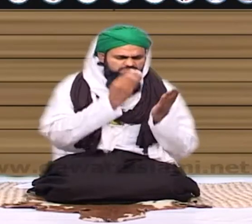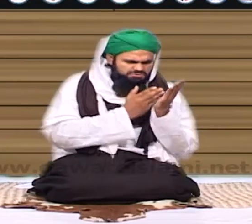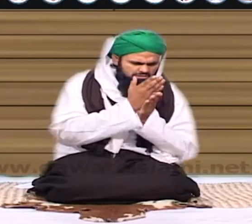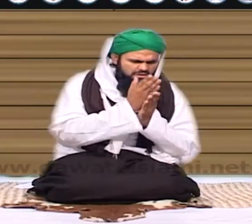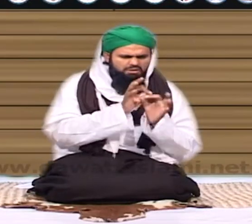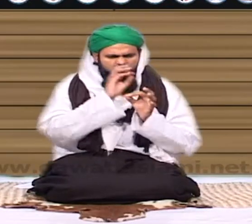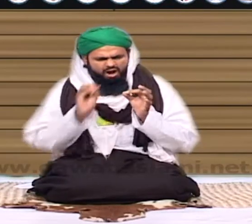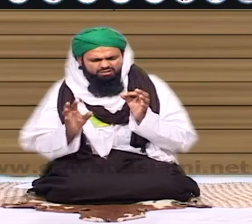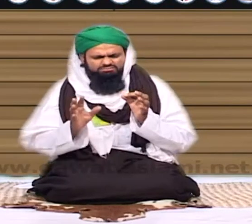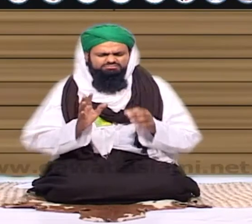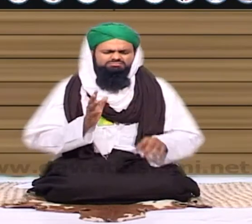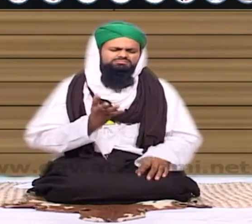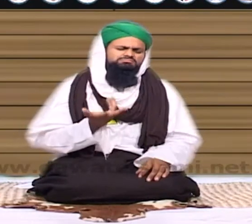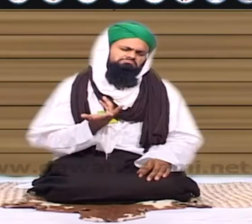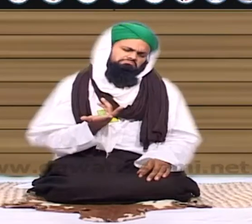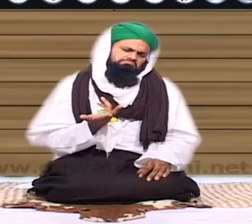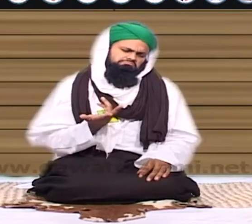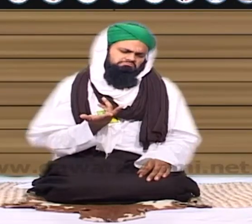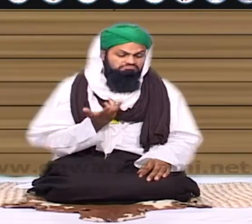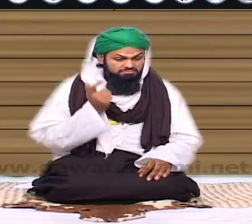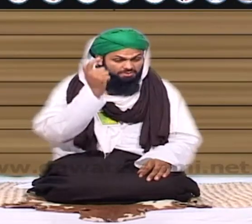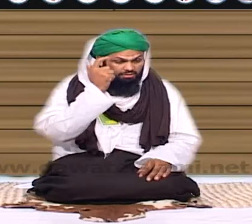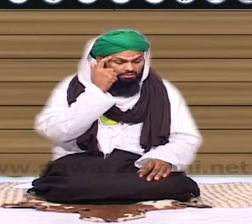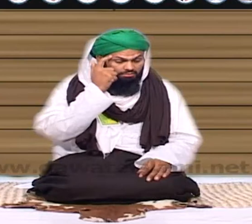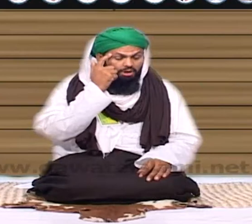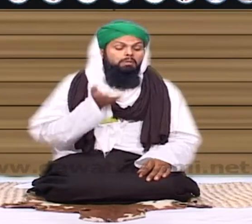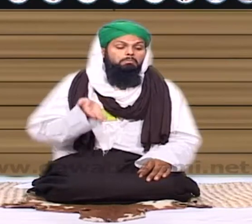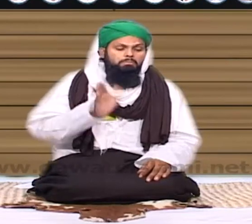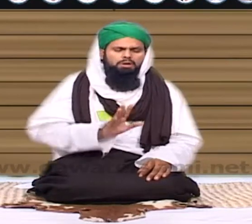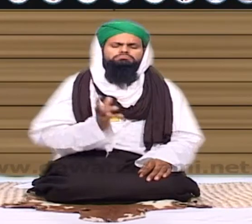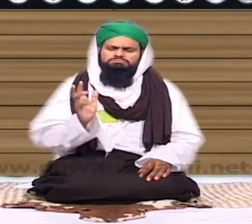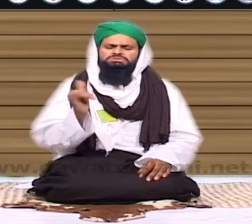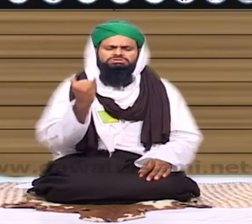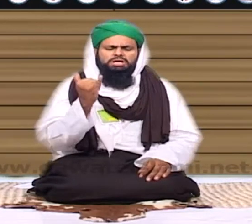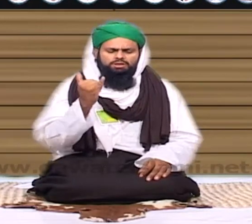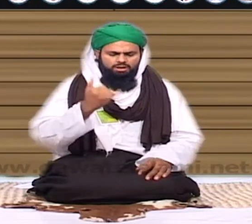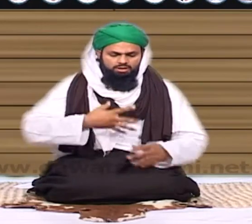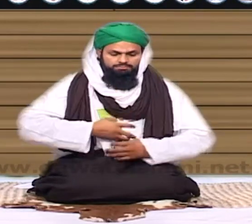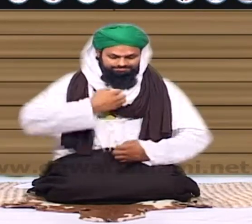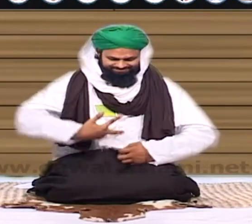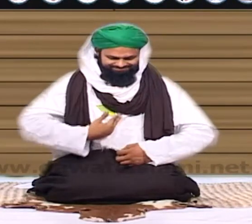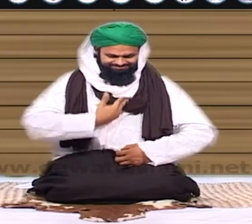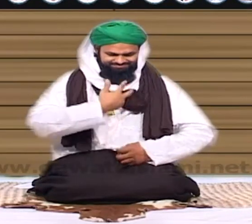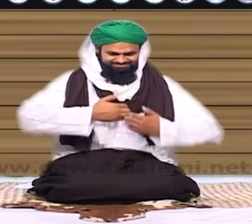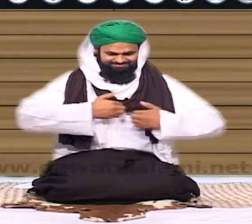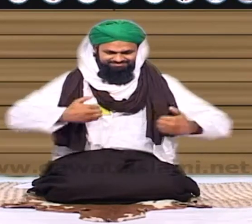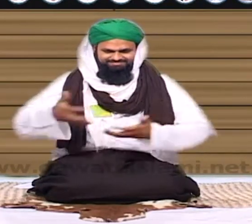کے لئے جنت کا باغ کسی کے لئے جہنم کا گھڑا ہمارے پاس ہوئی ہے پوسٹ مارٹم کرنے کے لئے لاش نکالتے ہیں کئی کئی روز کے بعد